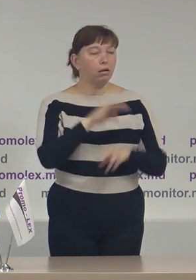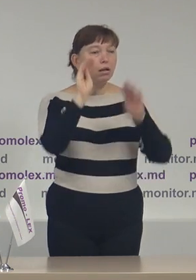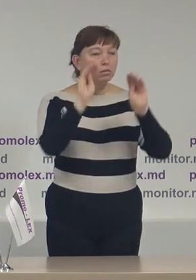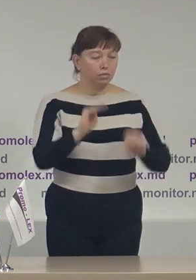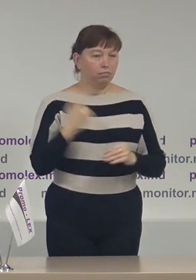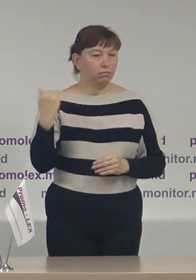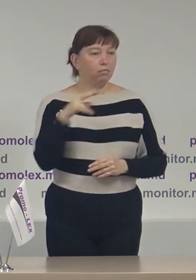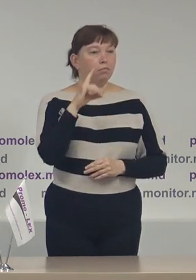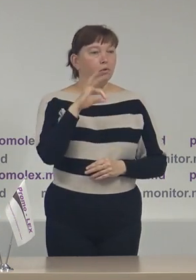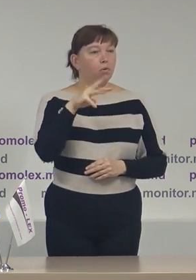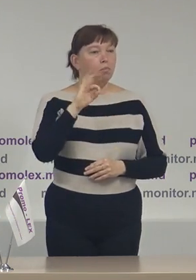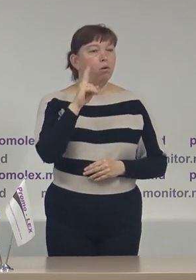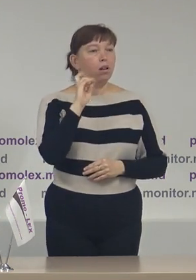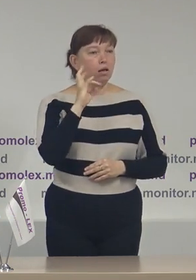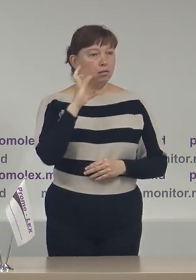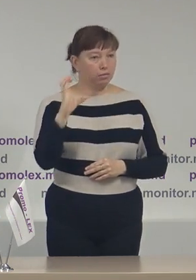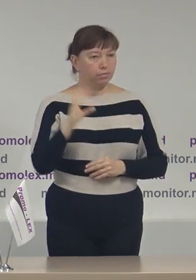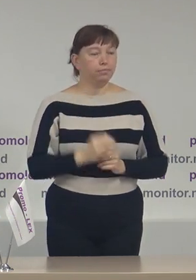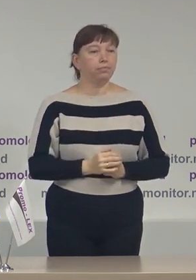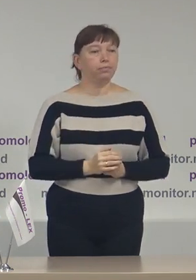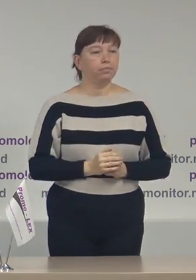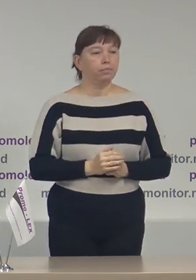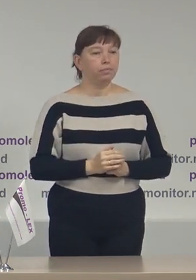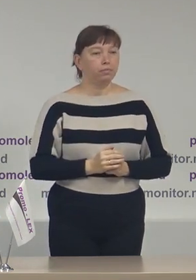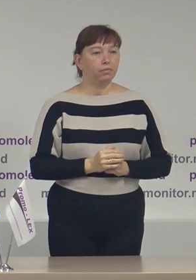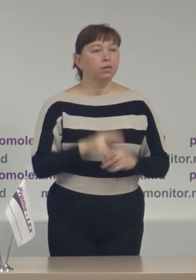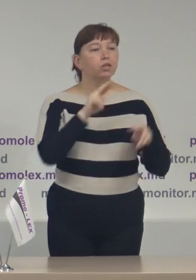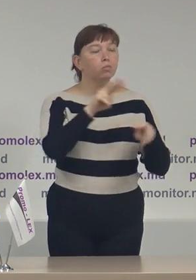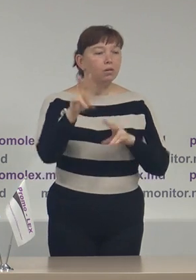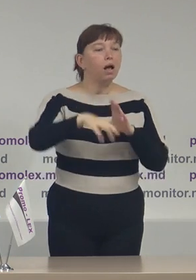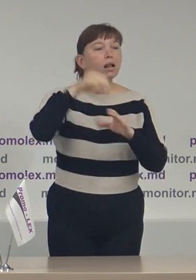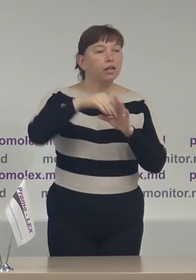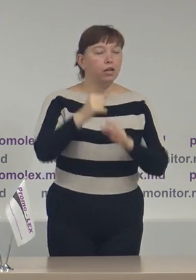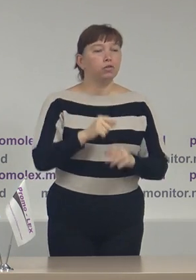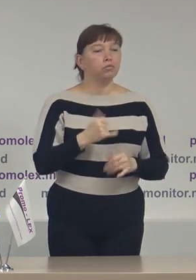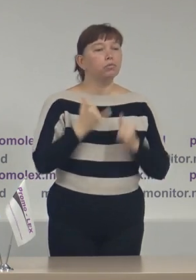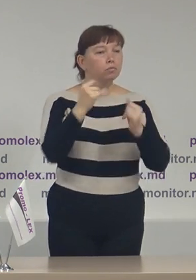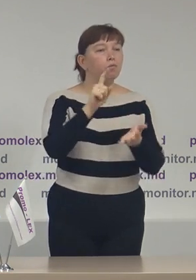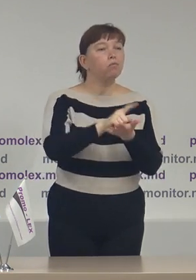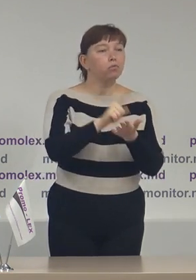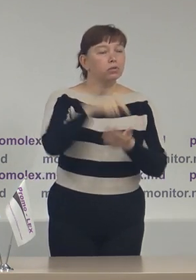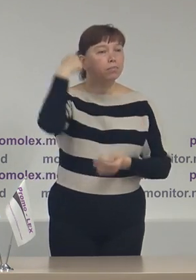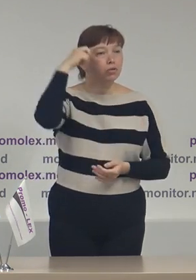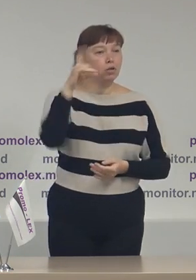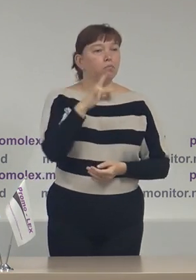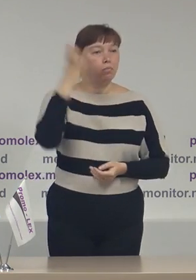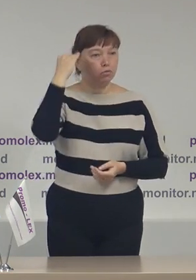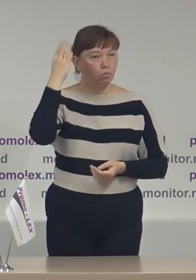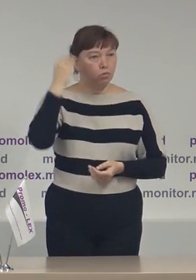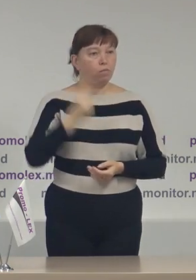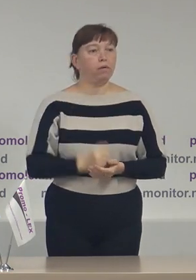misiunea Promolex de monitorizare alegerilor pentru funcție de președinte a Republicii Moldova.